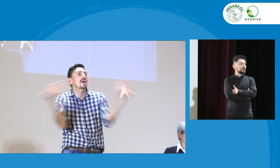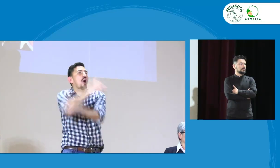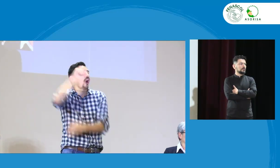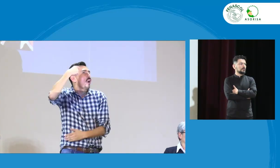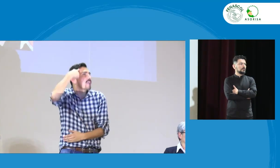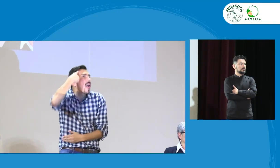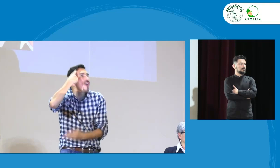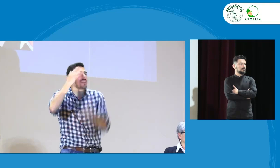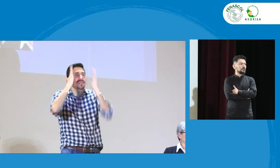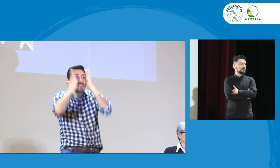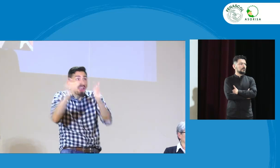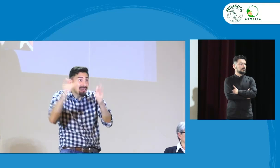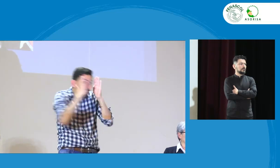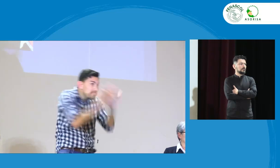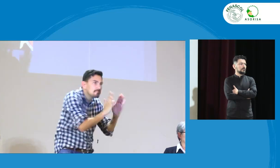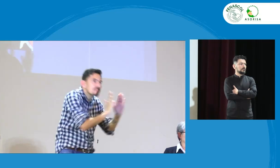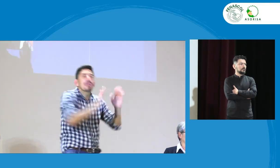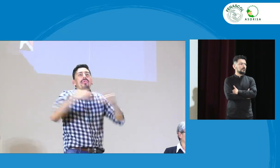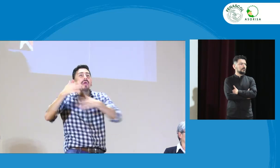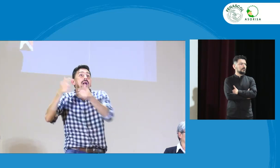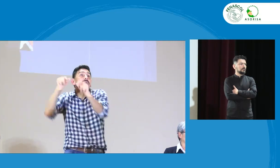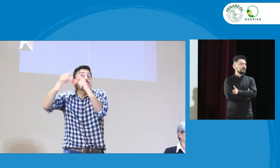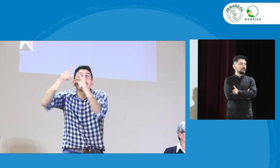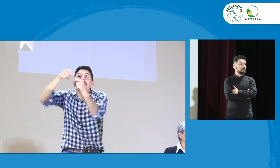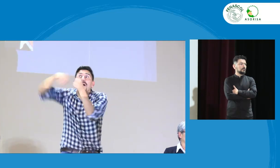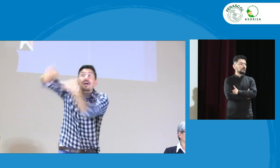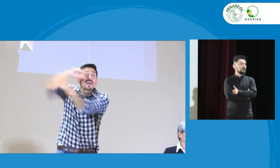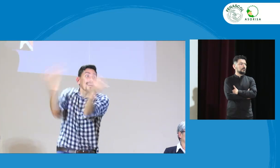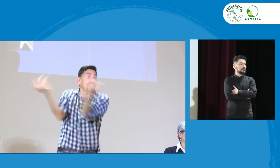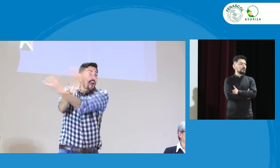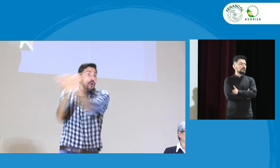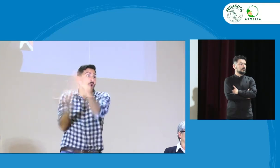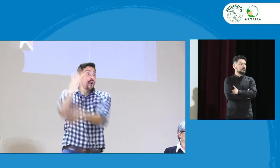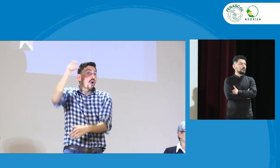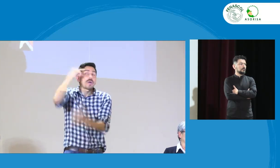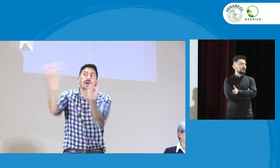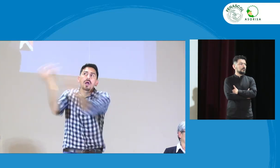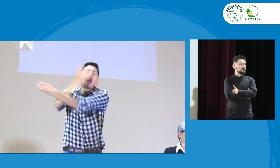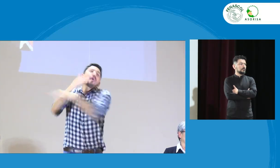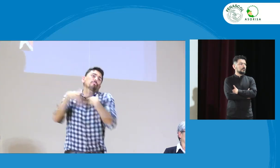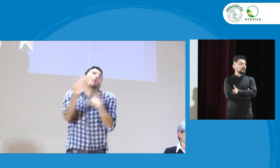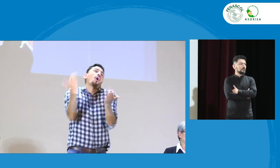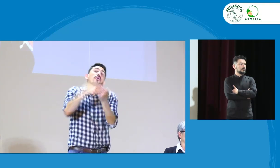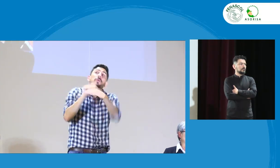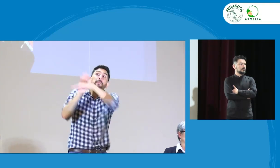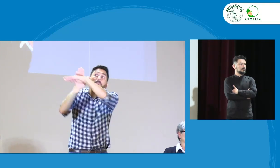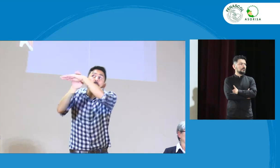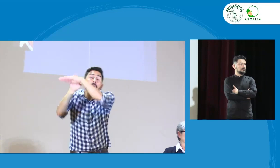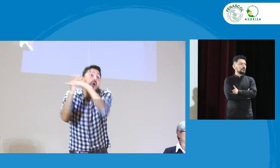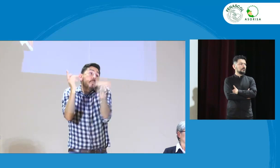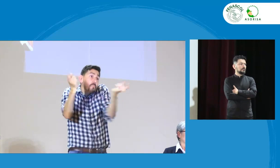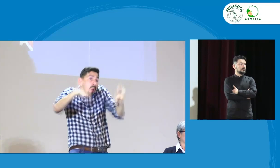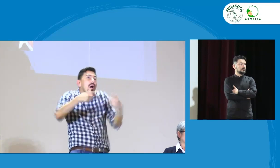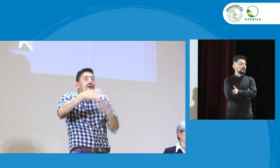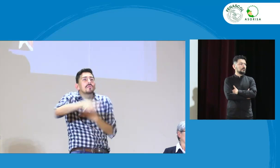podemos como presionar al Ministerio para que se nos dé una respuesta. Sabemos que están en proceso de